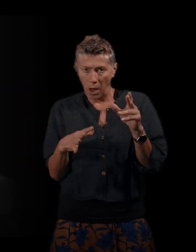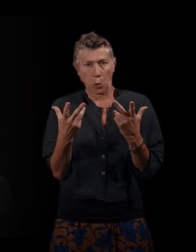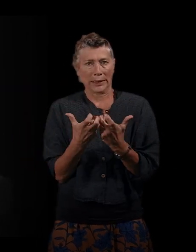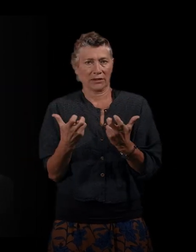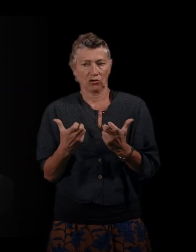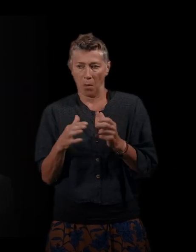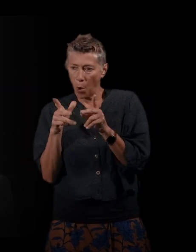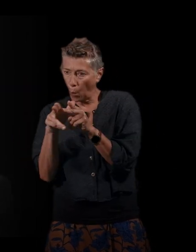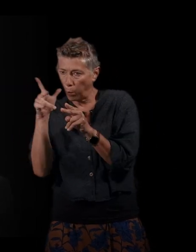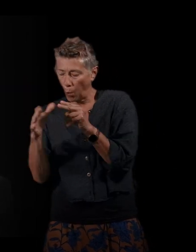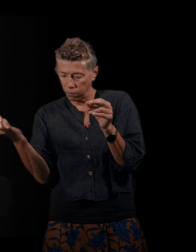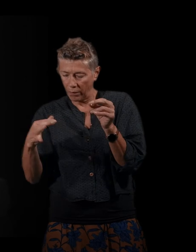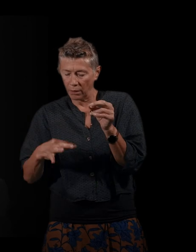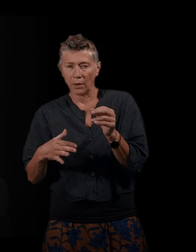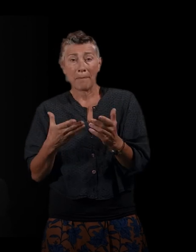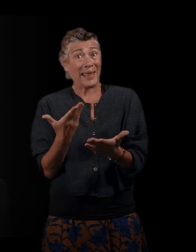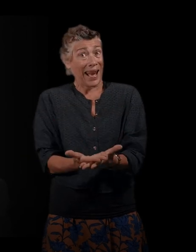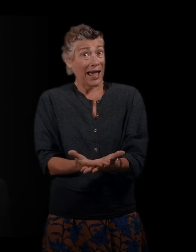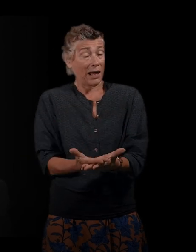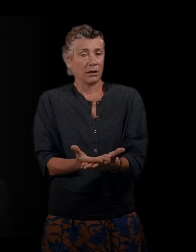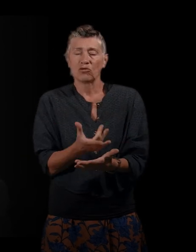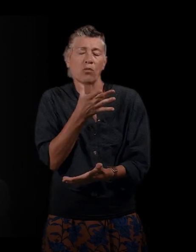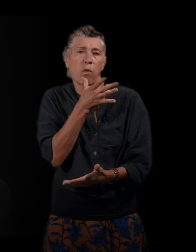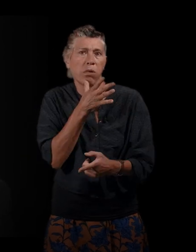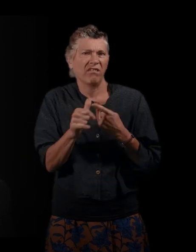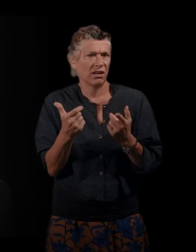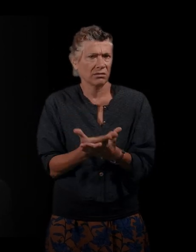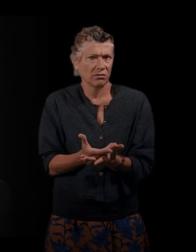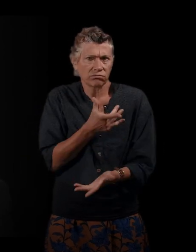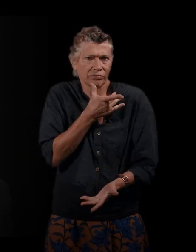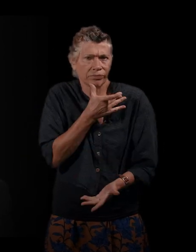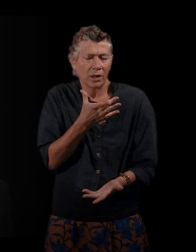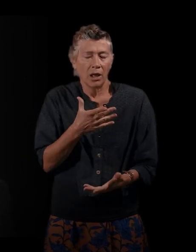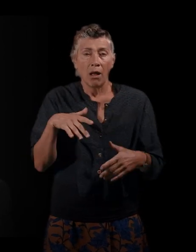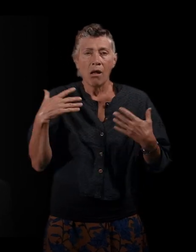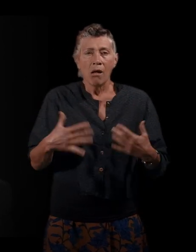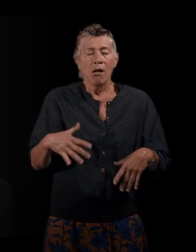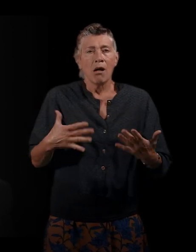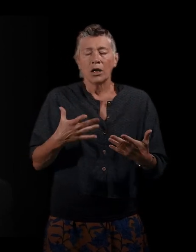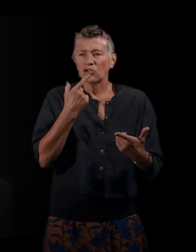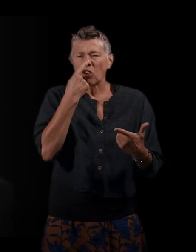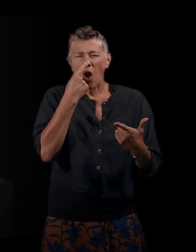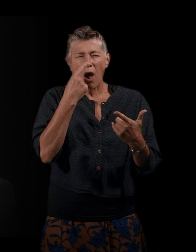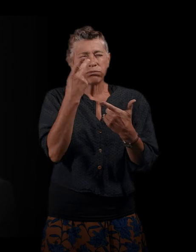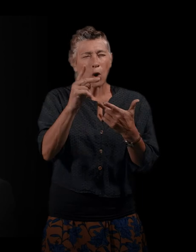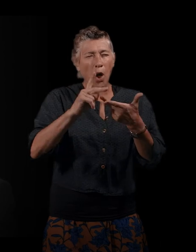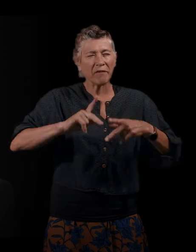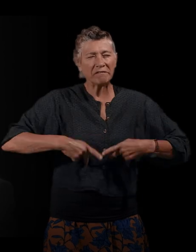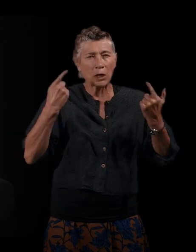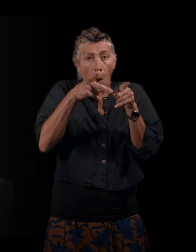'entretien. Or, là, ça m'était littéralement impossible parce que j'avais l'impression de leur faire violence, en fait. J'avais l'impression, une